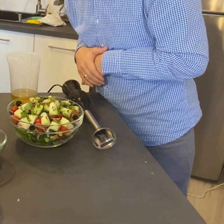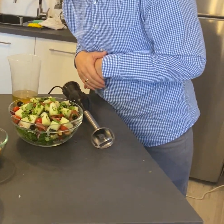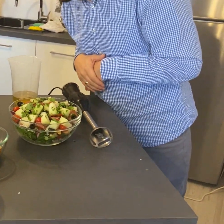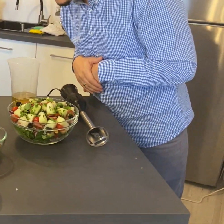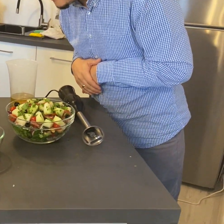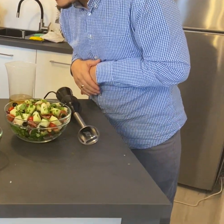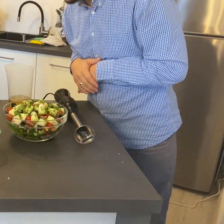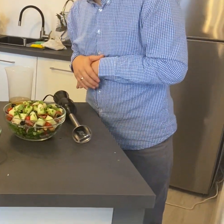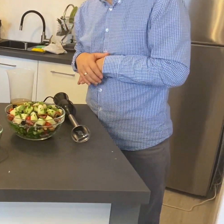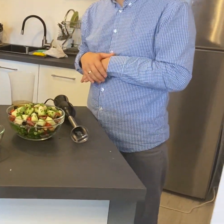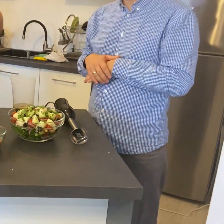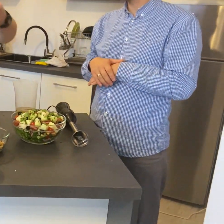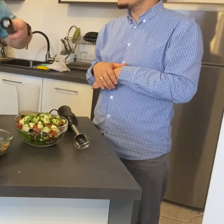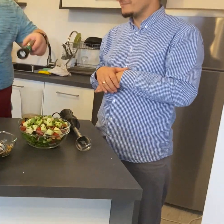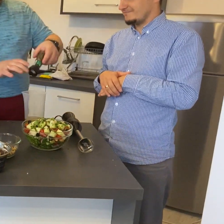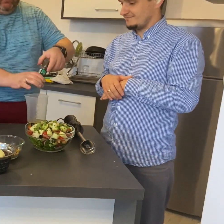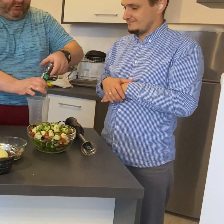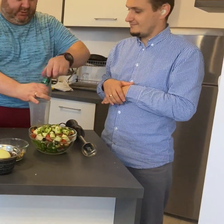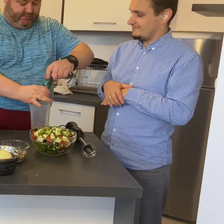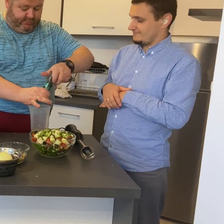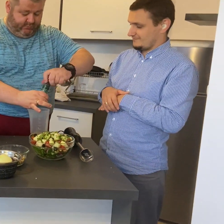Odrobinę czarnego pieprzu.